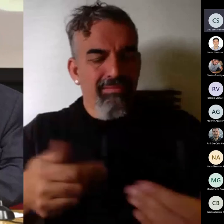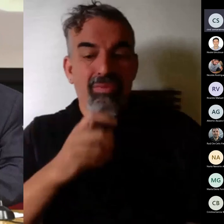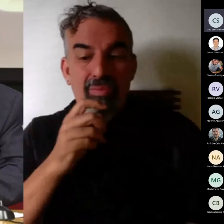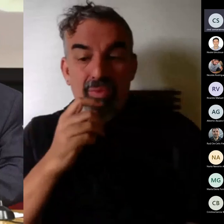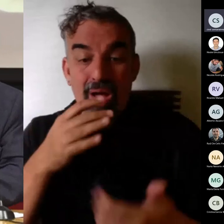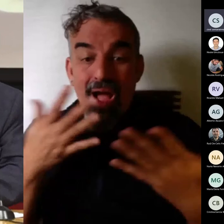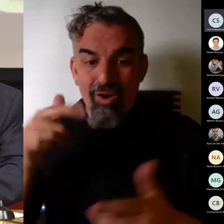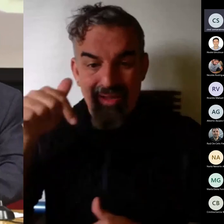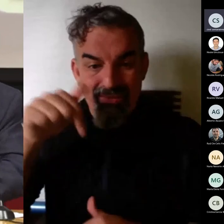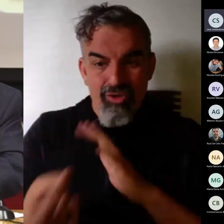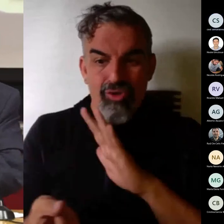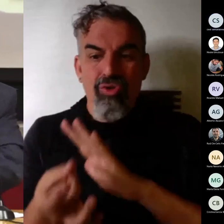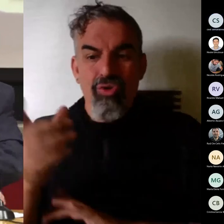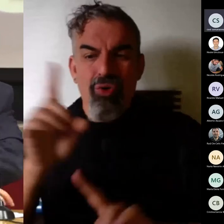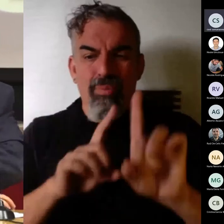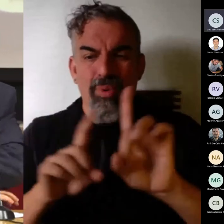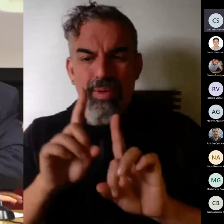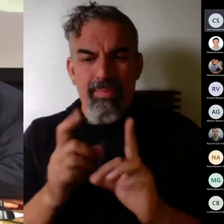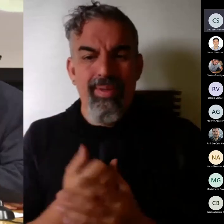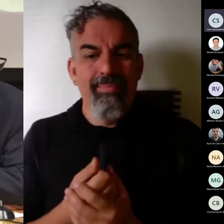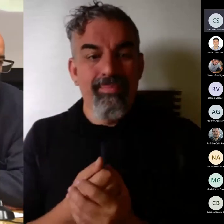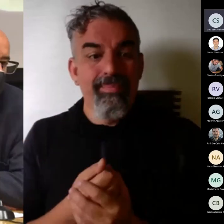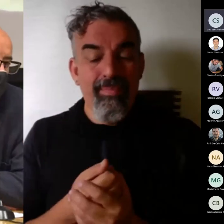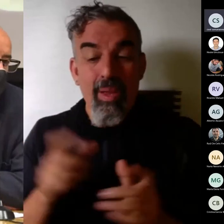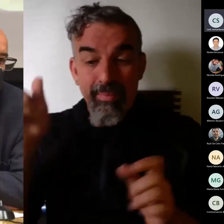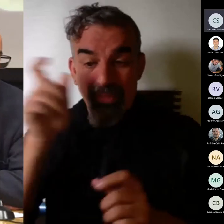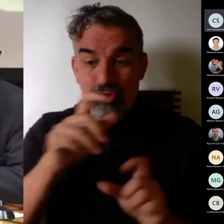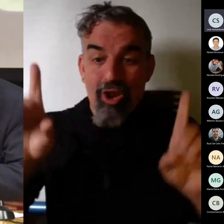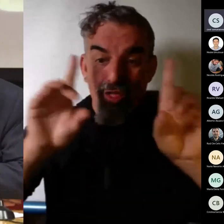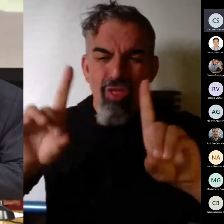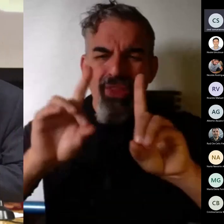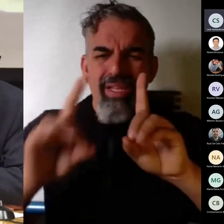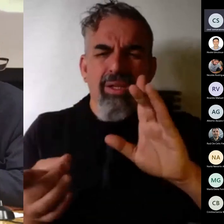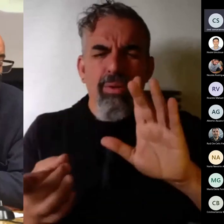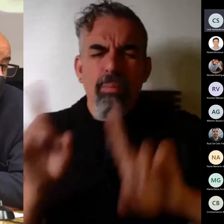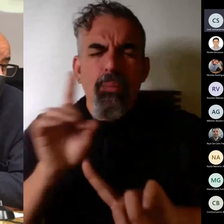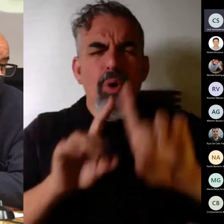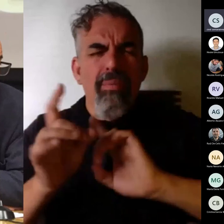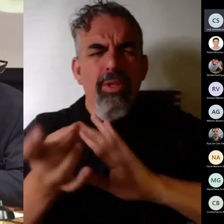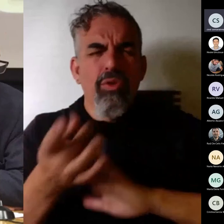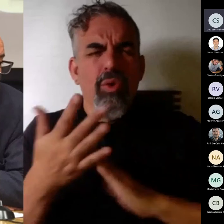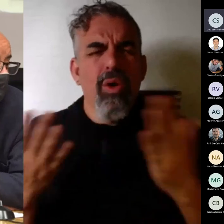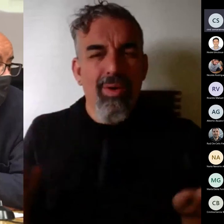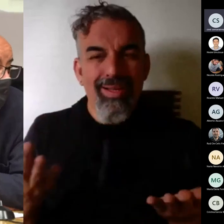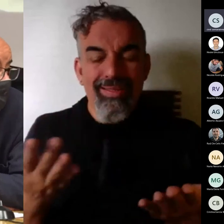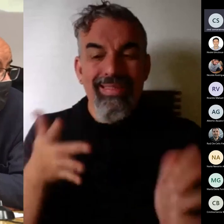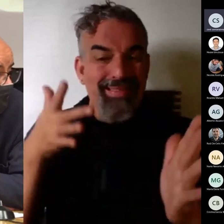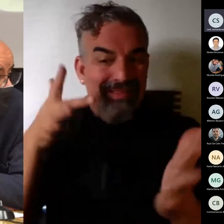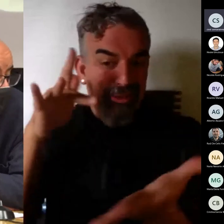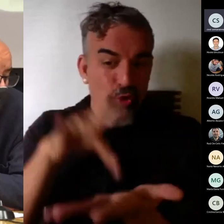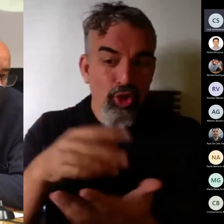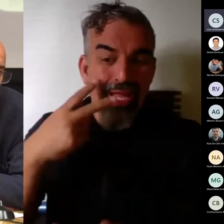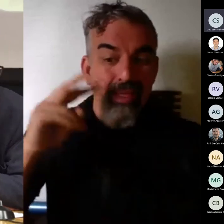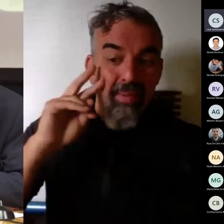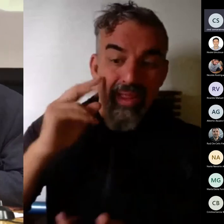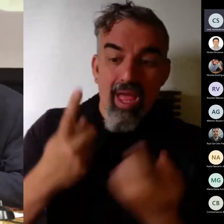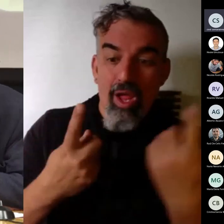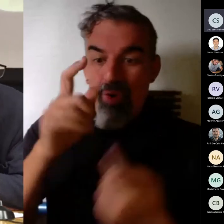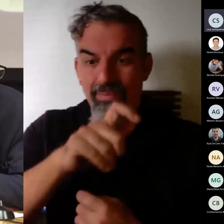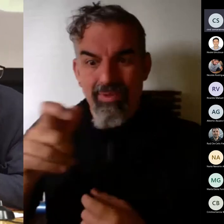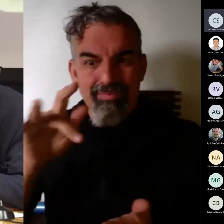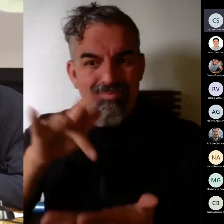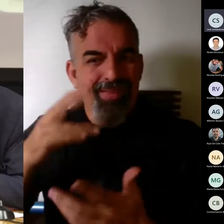tenemos aquí los diferentes y hay experiencias hay experiencias